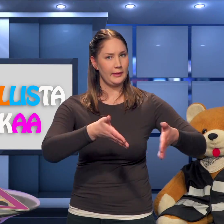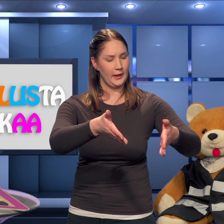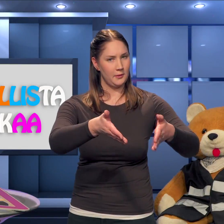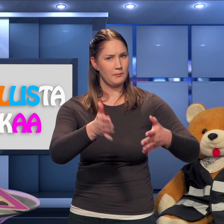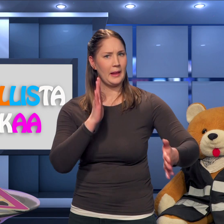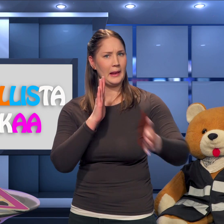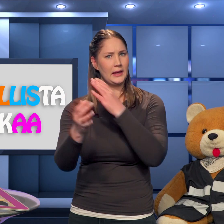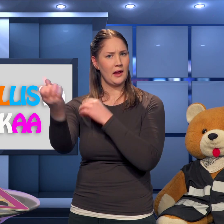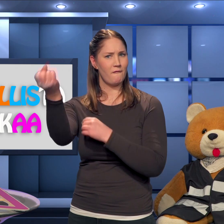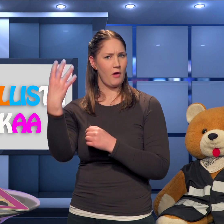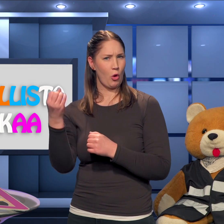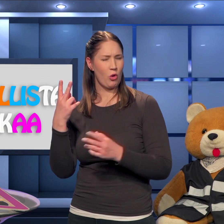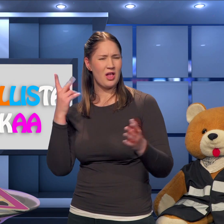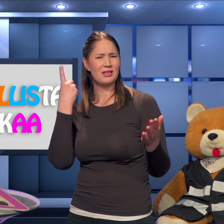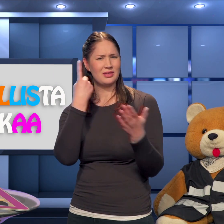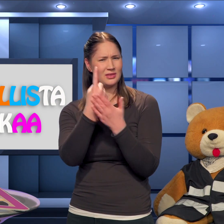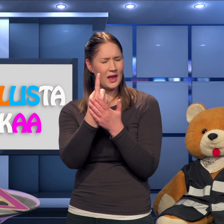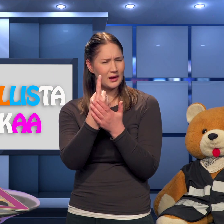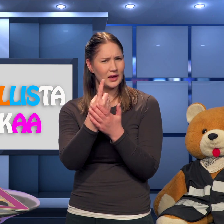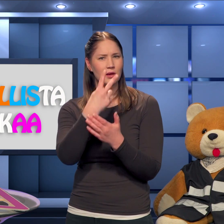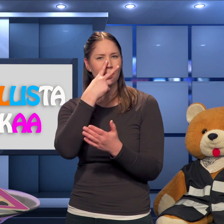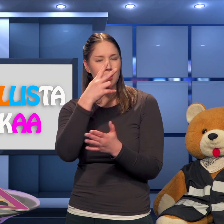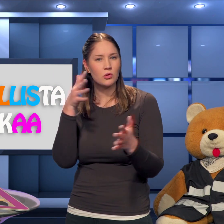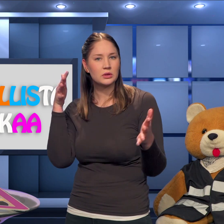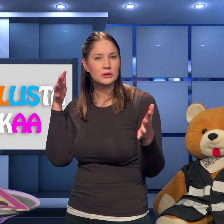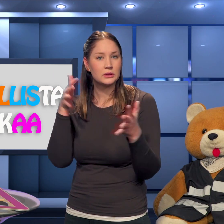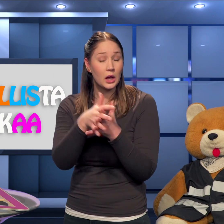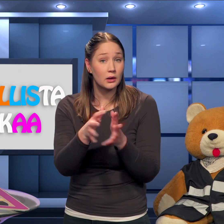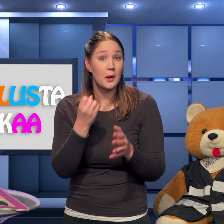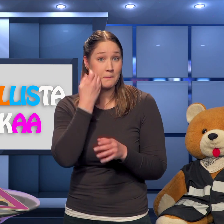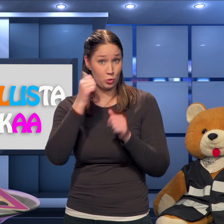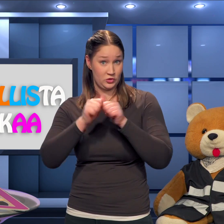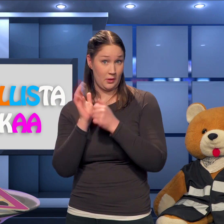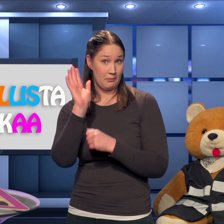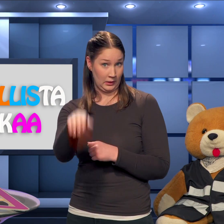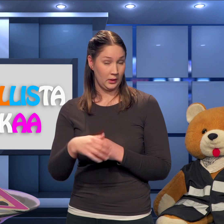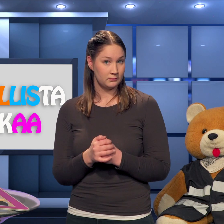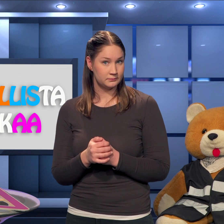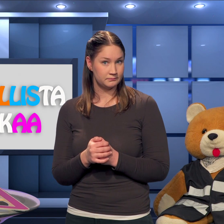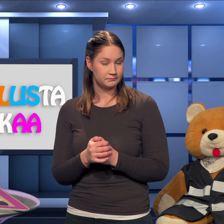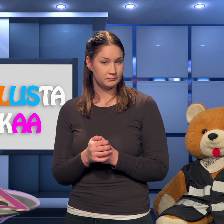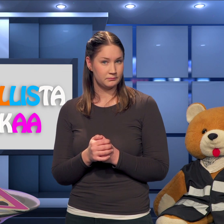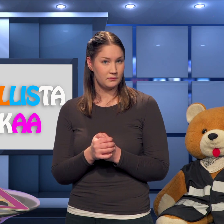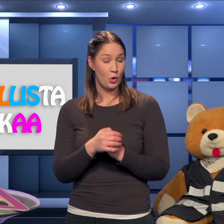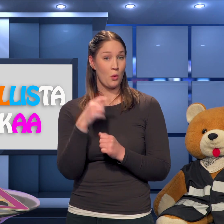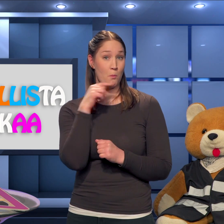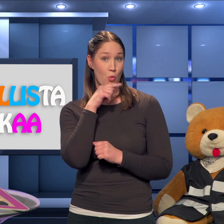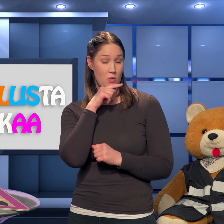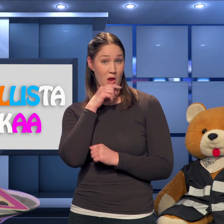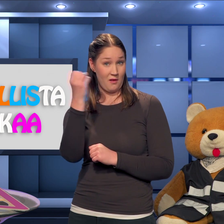Suojatiellä ja sen liikennevaloissa on erityisen tärkeää katsoa tarkkaan, milloin saat ylittää tien. Punainen